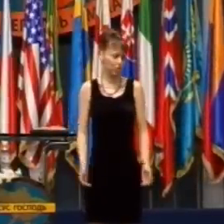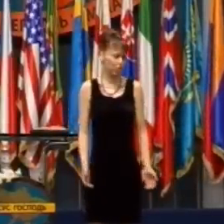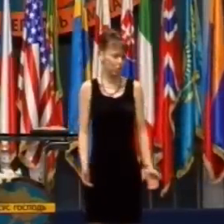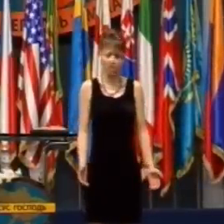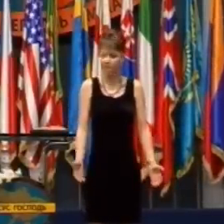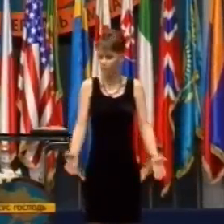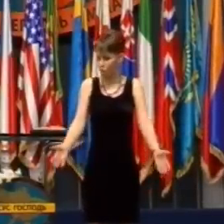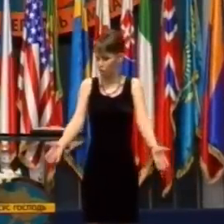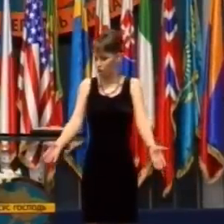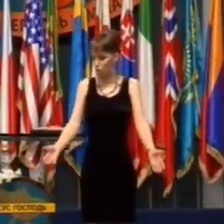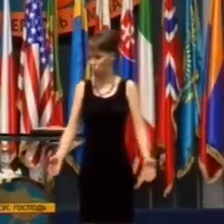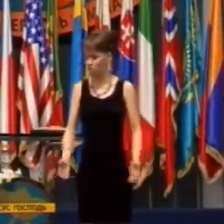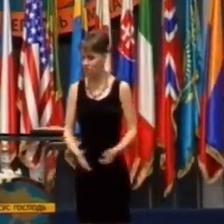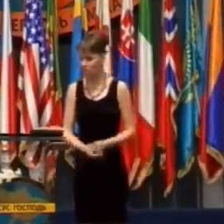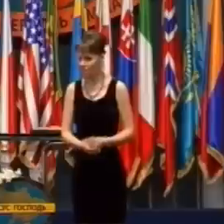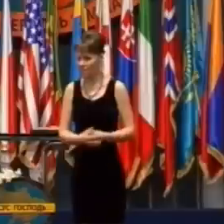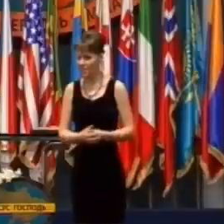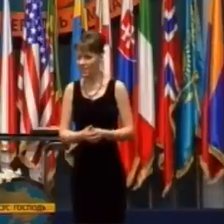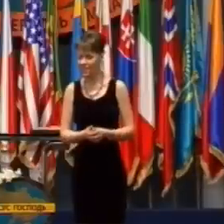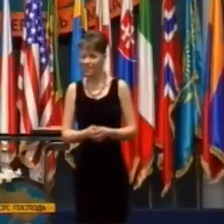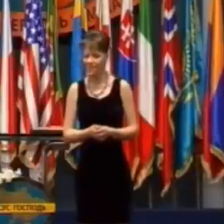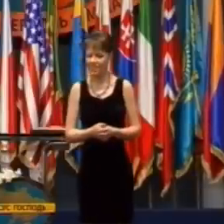Céra im odpovedala, ale ja chodím.